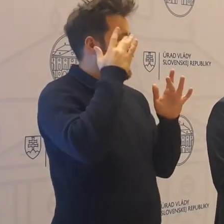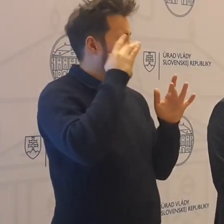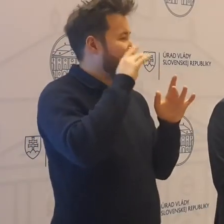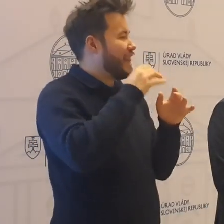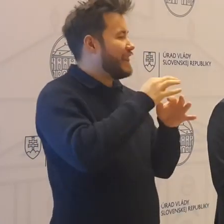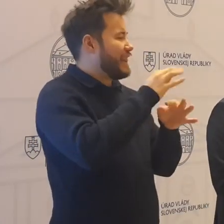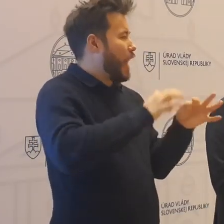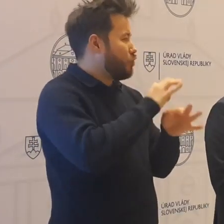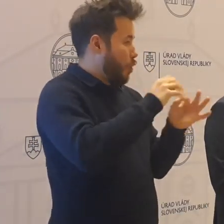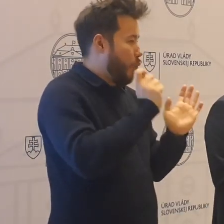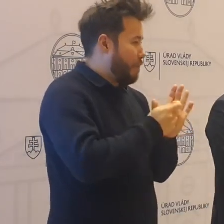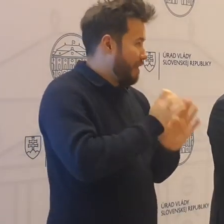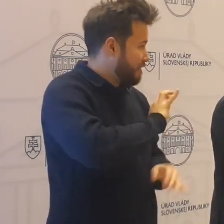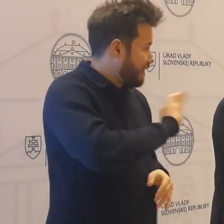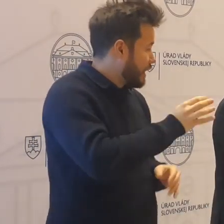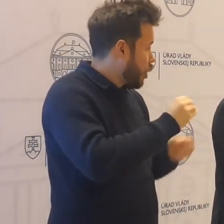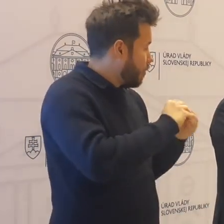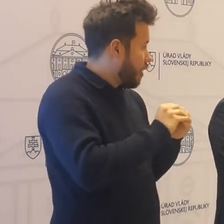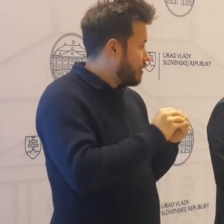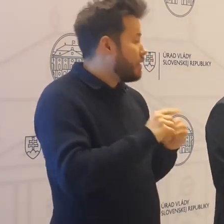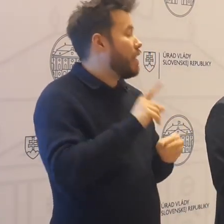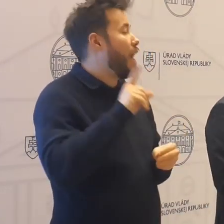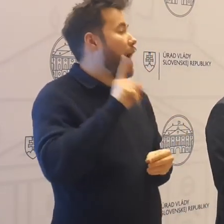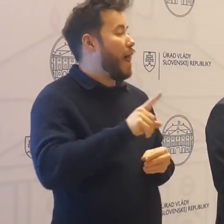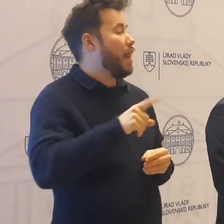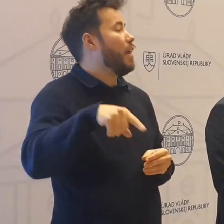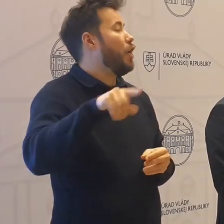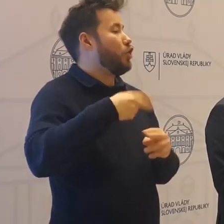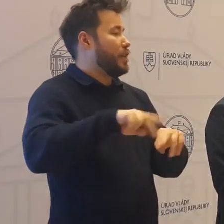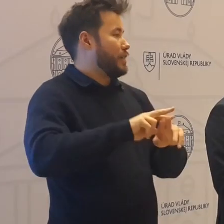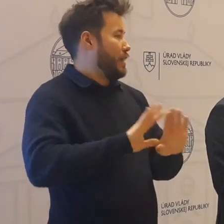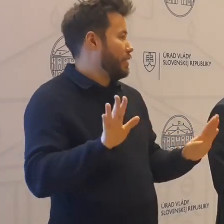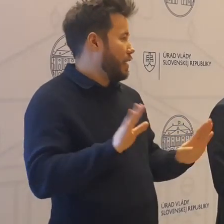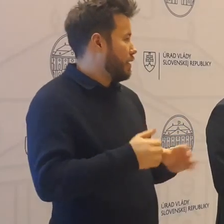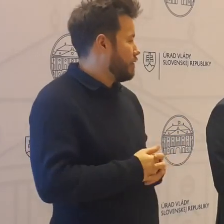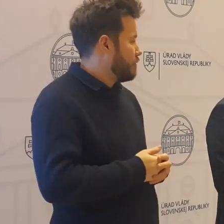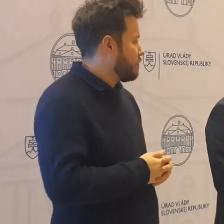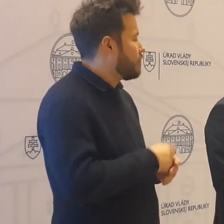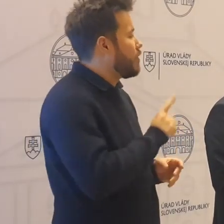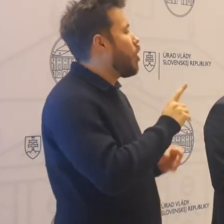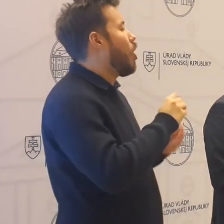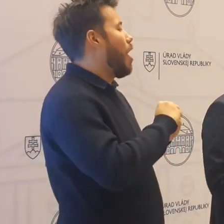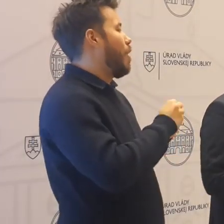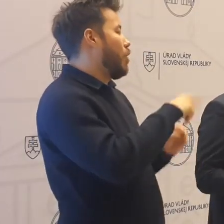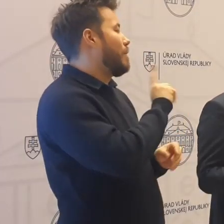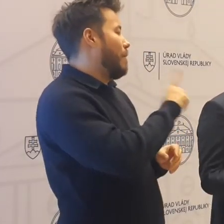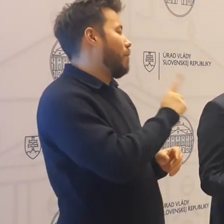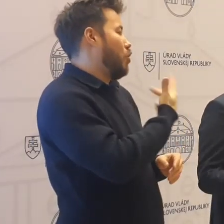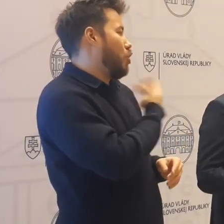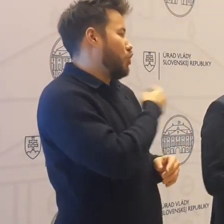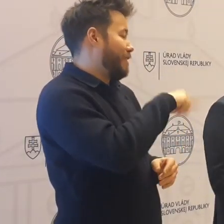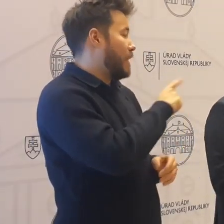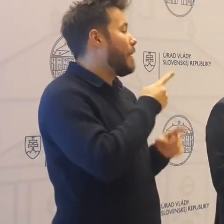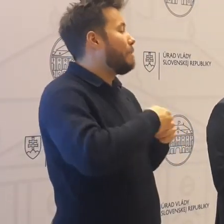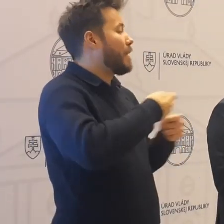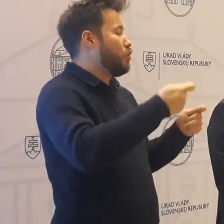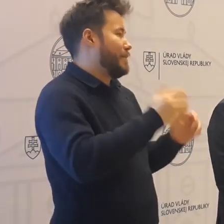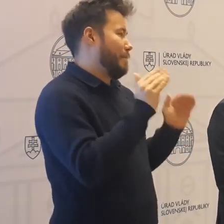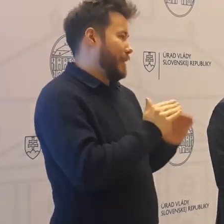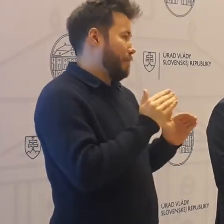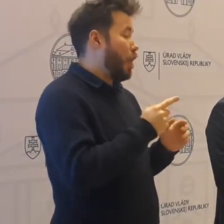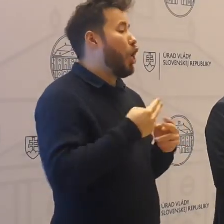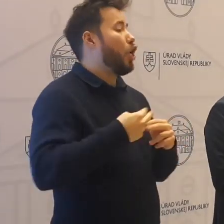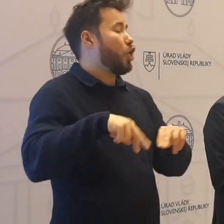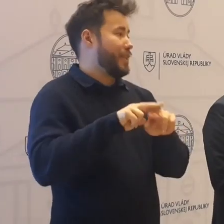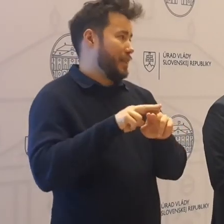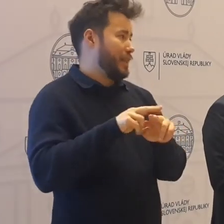V obchode budete asi zaočkovaní všetci, ktorí sa tam stretnete a tam ten prenos je minimálny. V tých rodinách sa predsa len